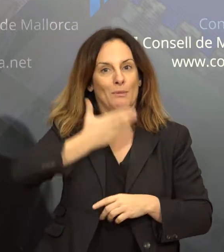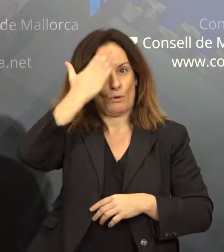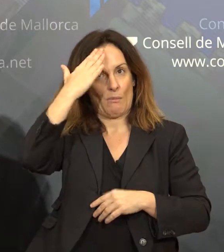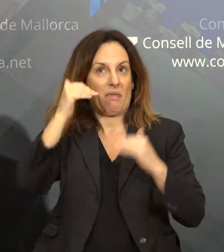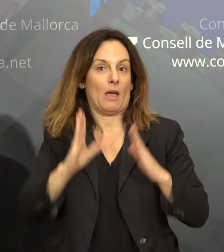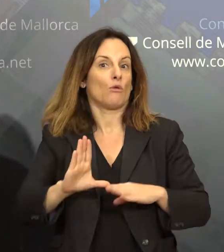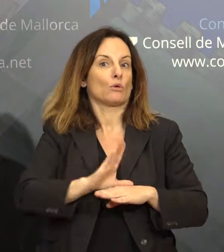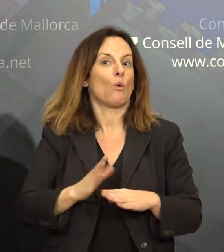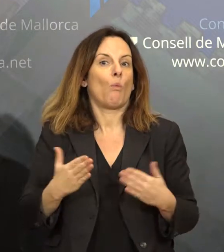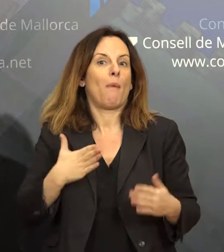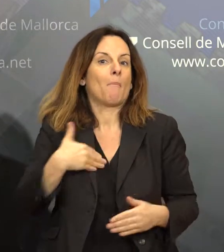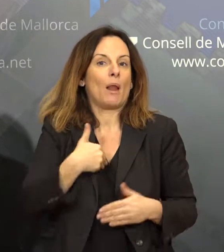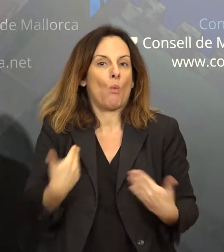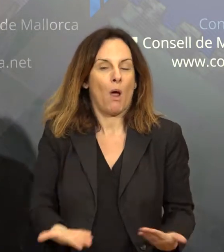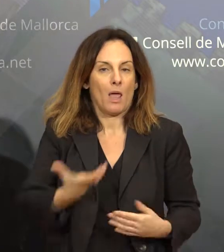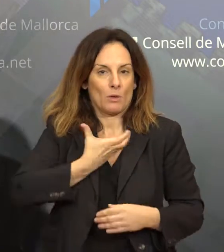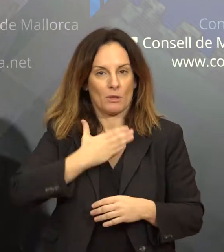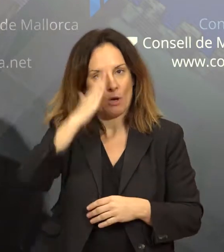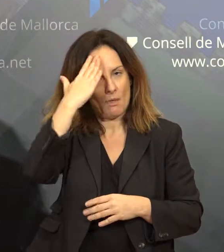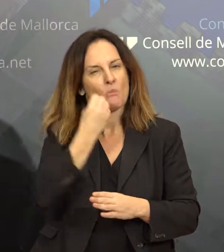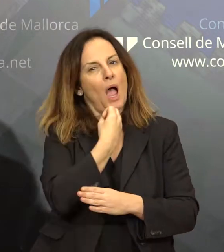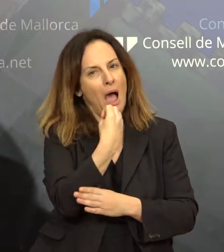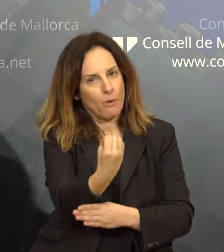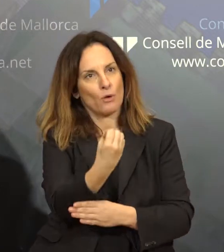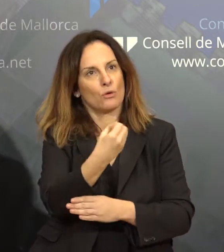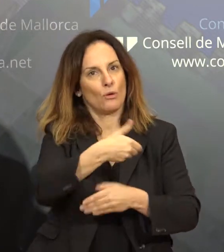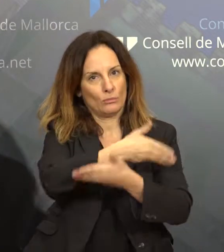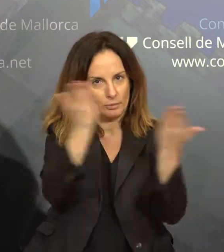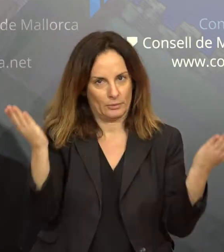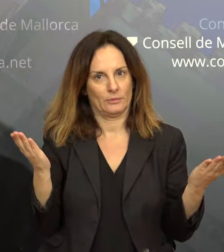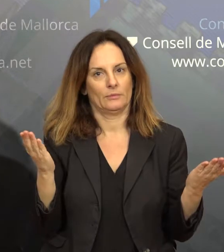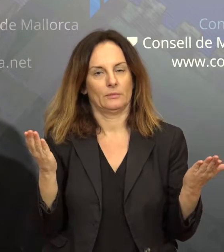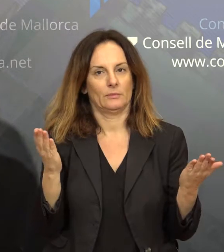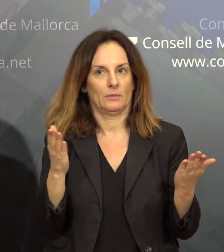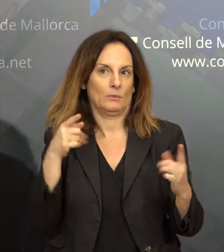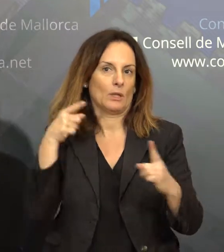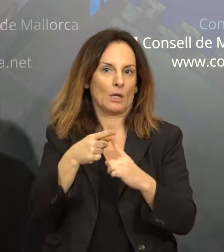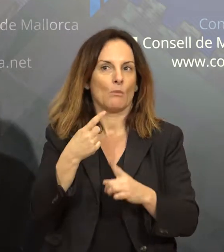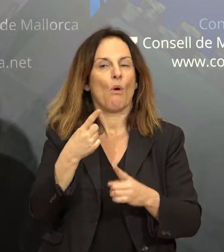una reivindicació i una commemoració que pensam que val la pena donar-li.